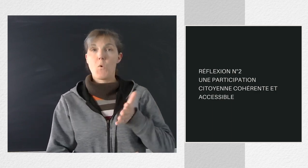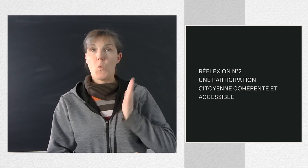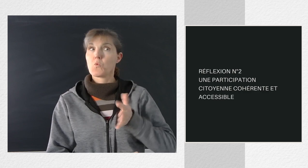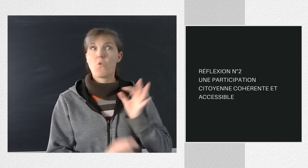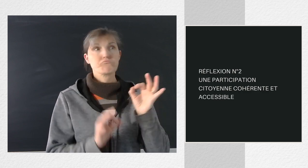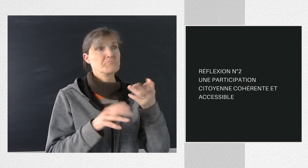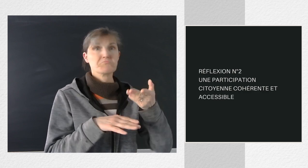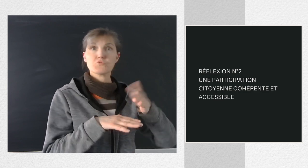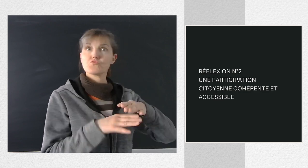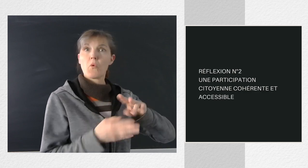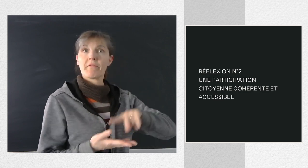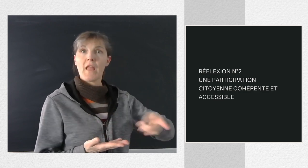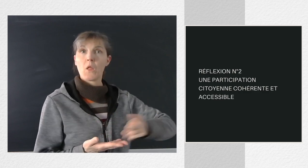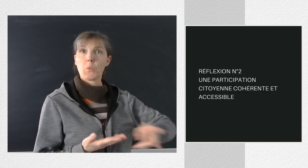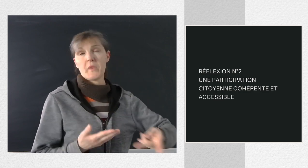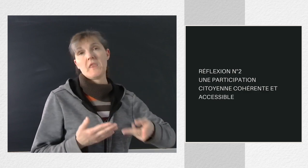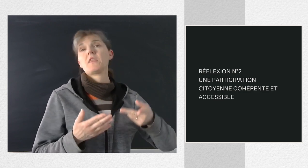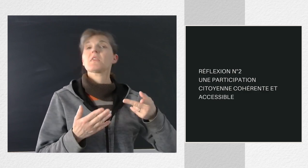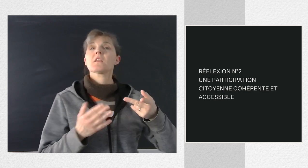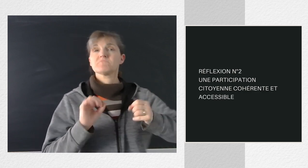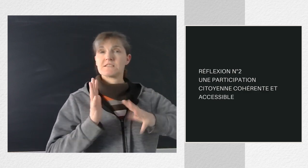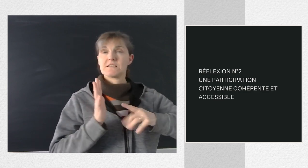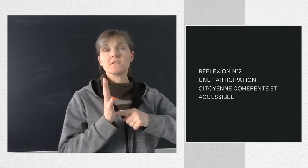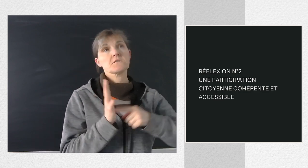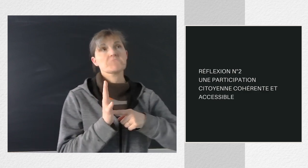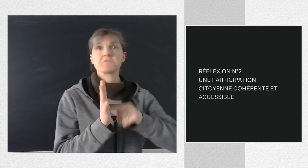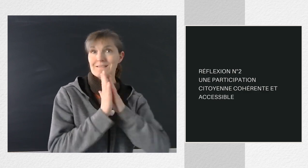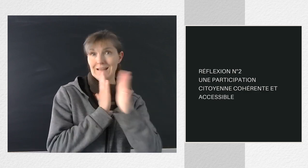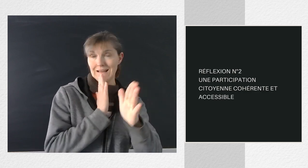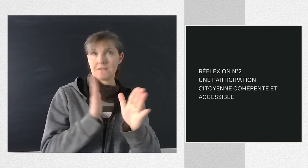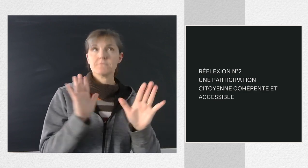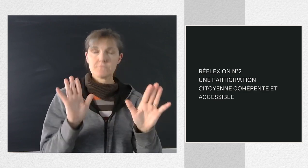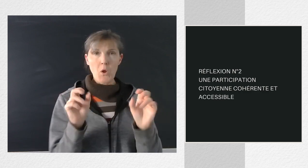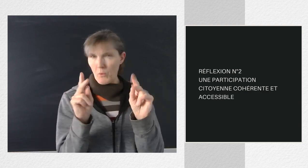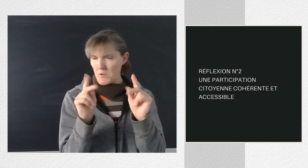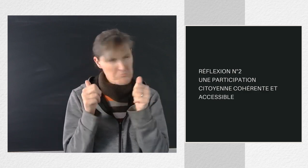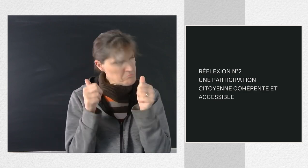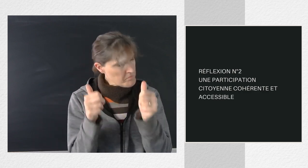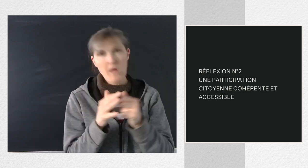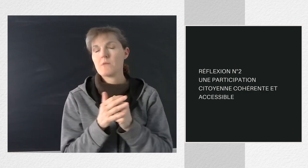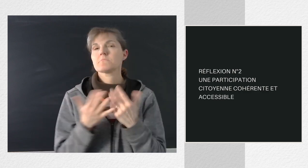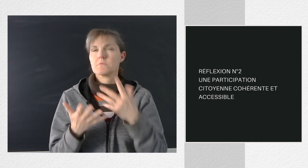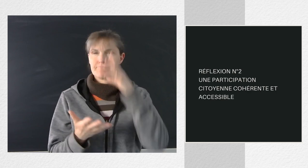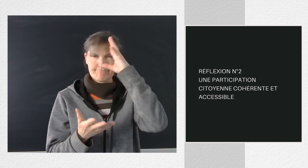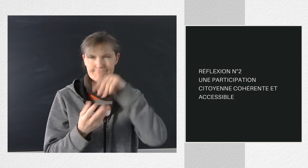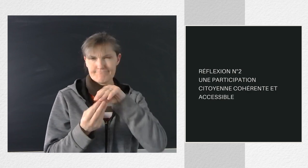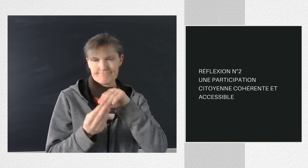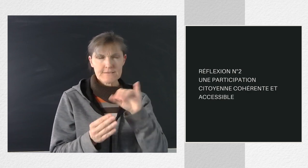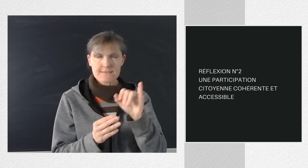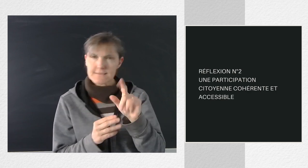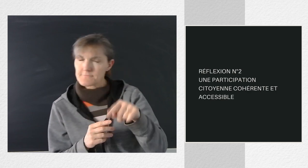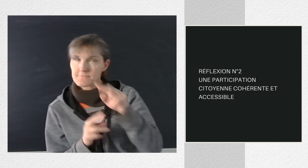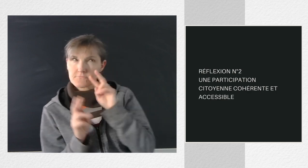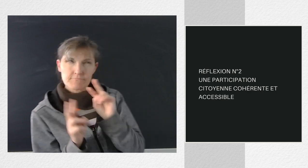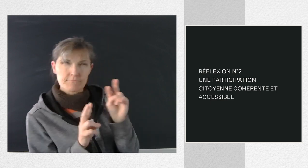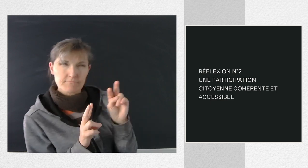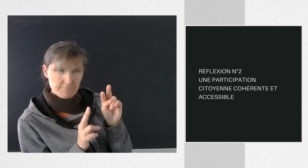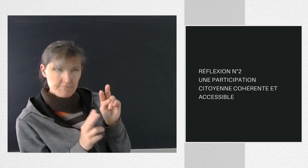signes et en direct. C'est très bien. Seulement, je m'interroge. Qui est en capacité de comprendre ce que dit l